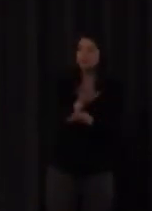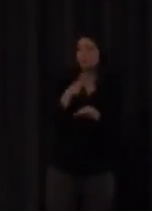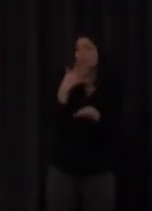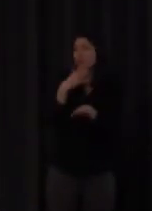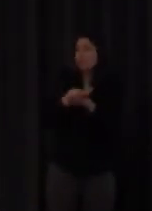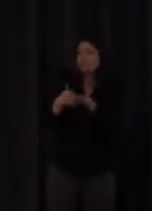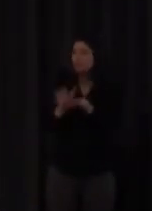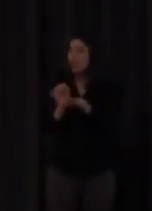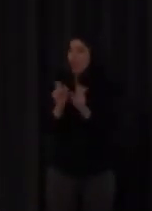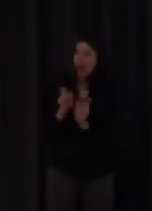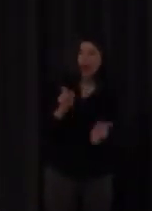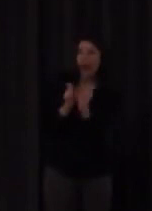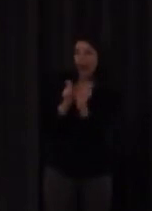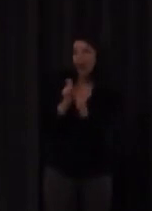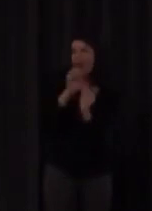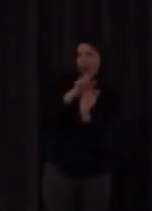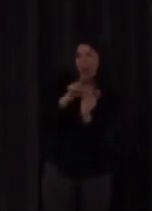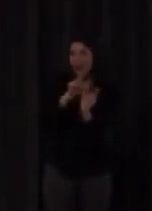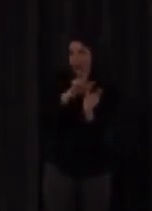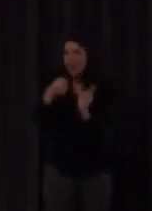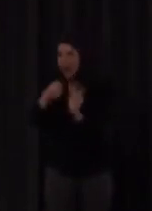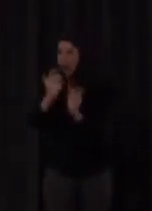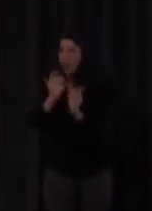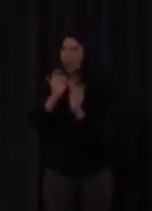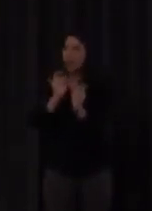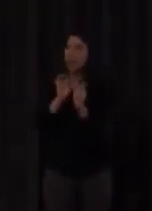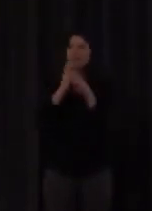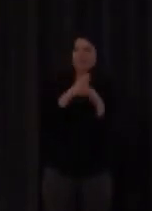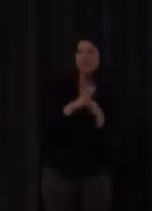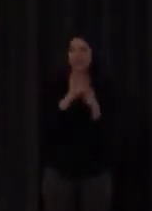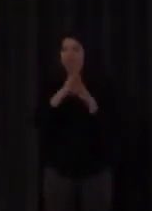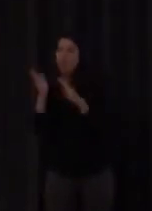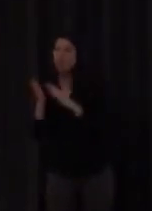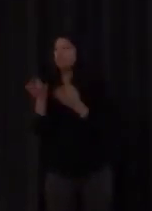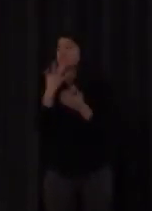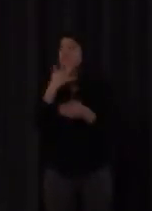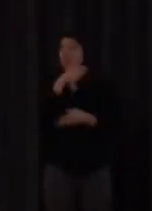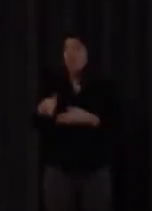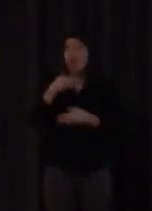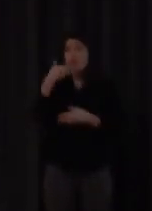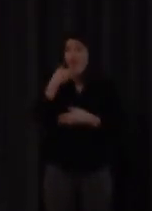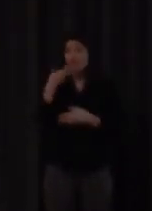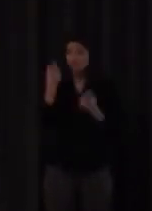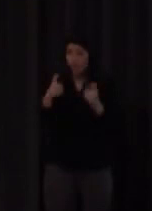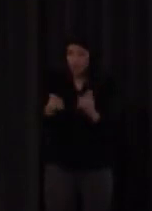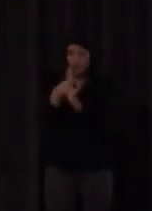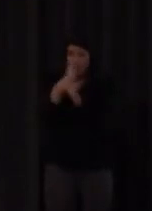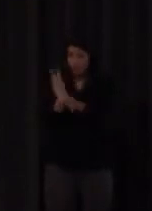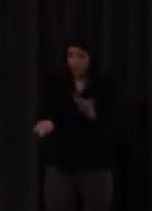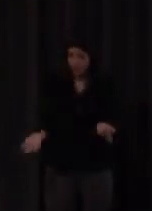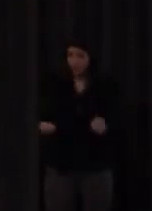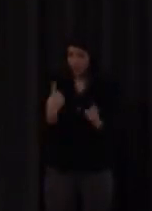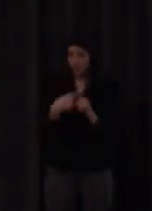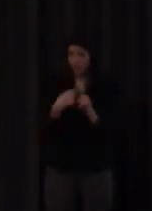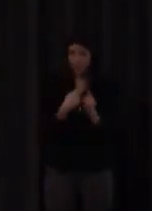una cualquiera desconocida y un artículo indeterminado pero esto a los oyentes no se les explica directamente se dice ahí tienes una